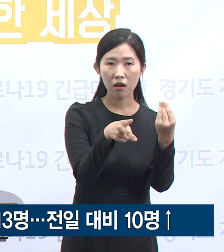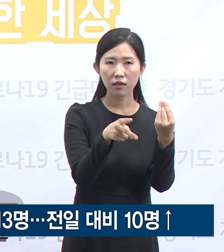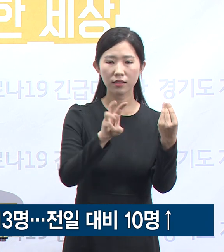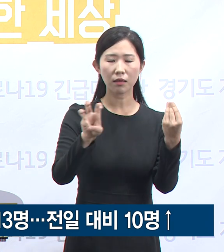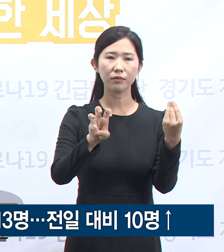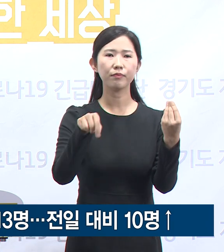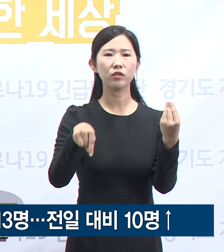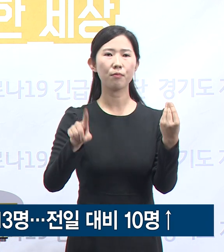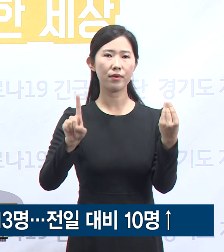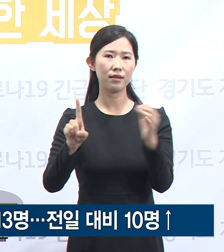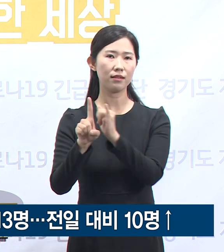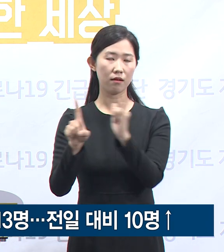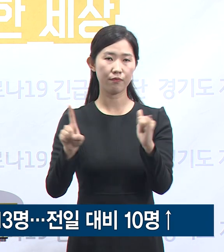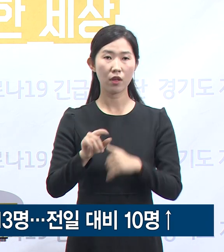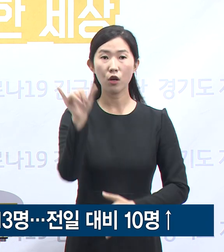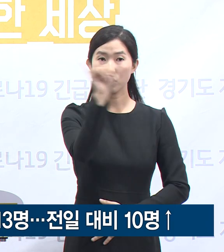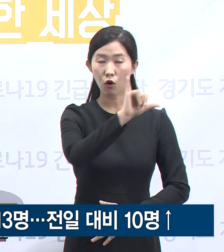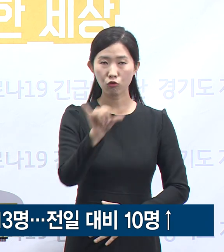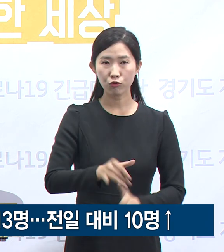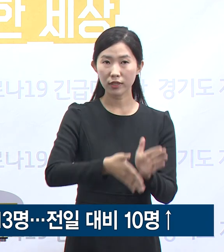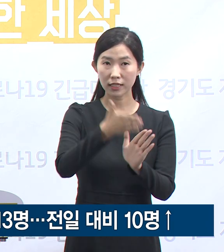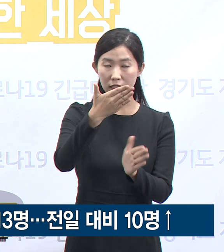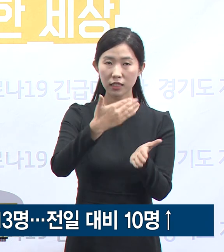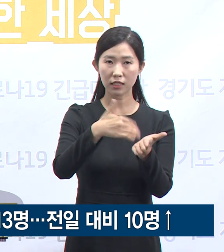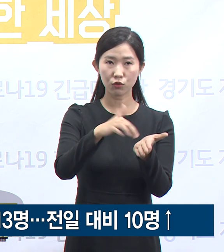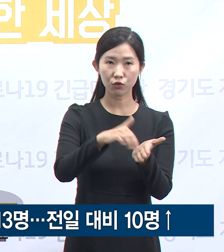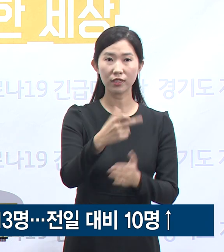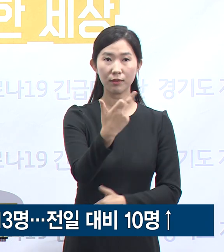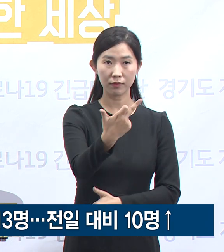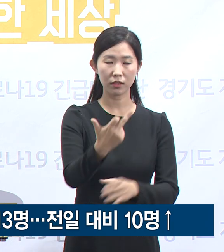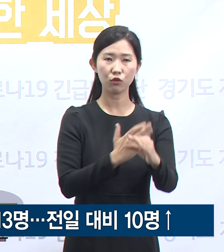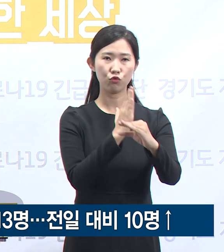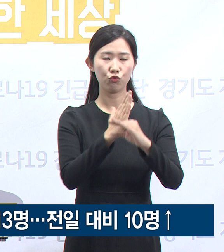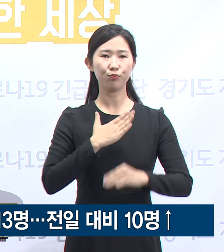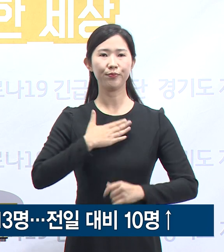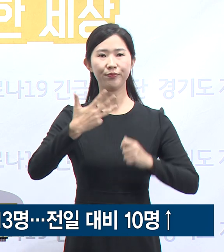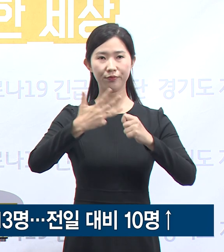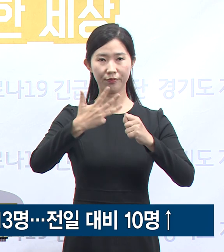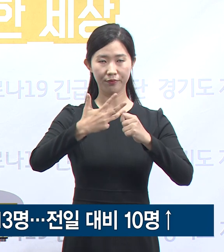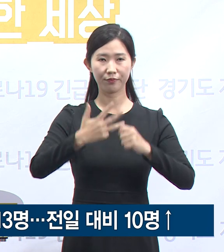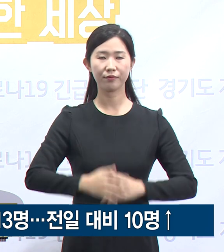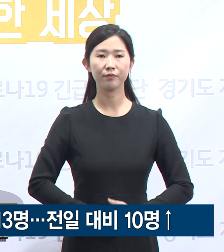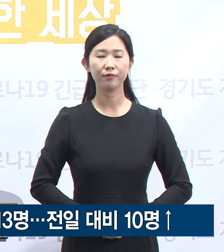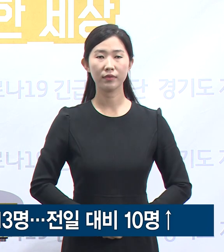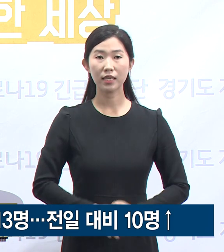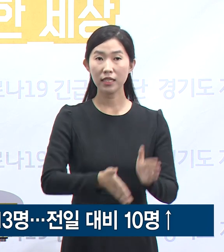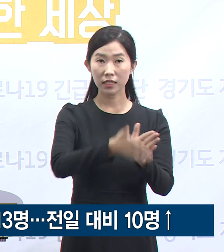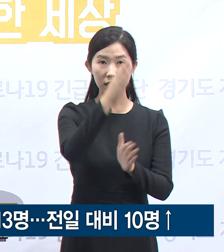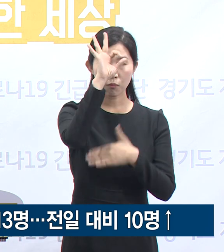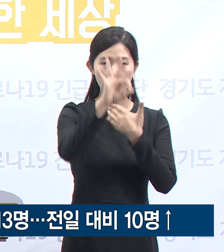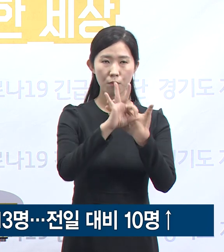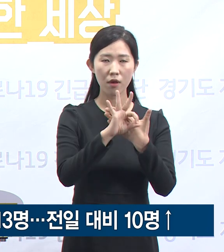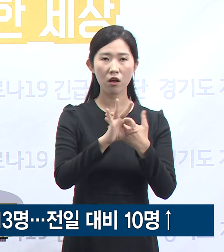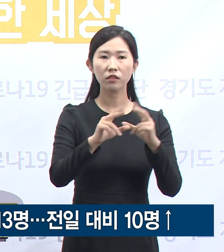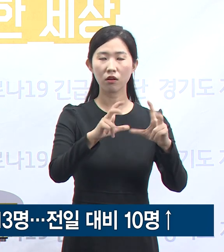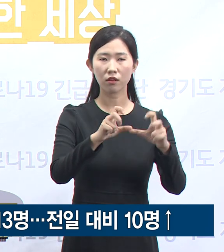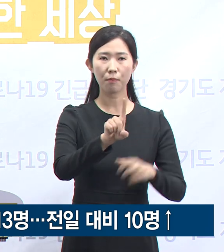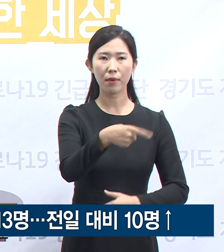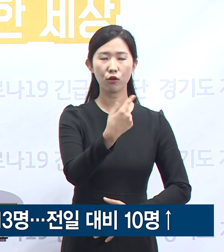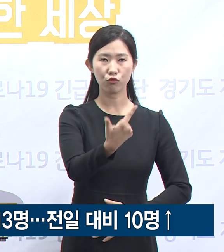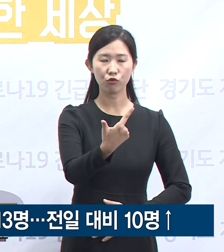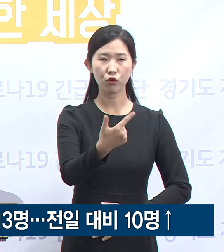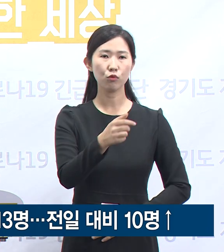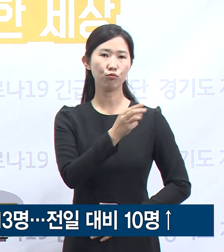.1명으로 전국 17개 시도 중 8번째입니다. 시군별로 보면 성남시 106명, 부천시